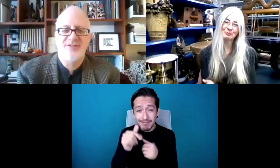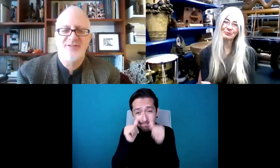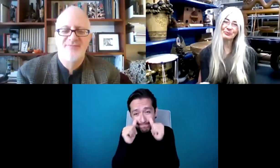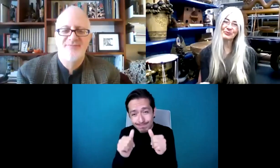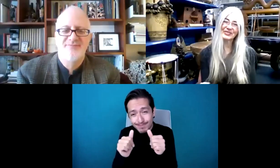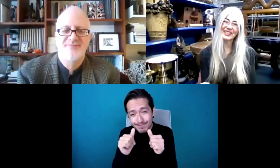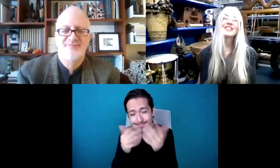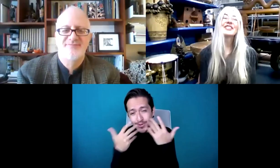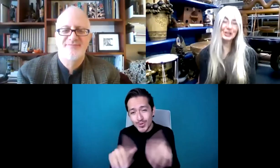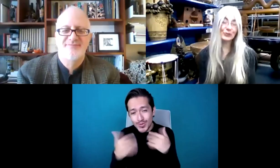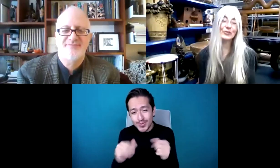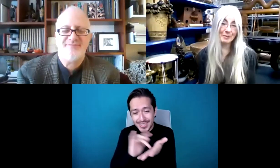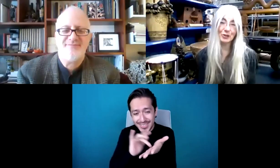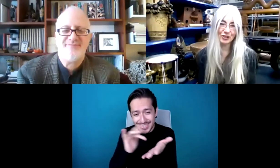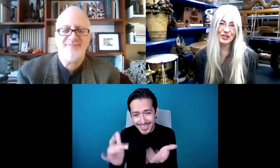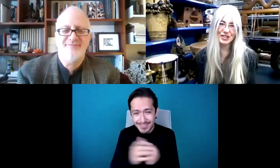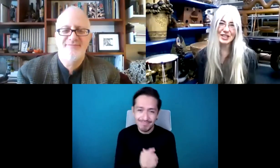agradezco muchísimo.